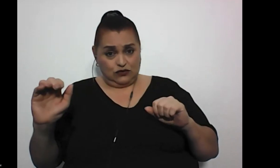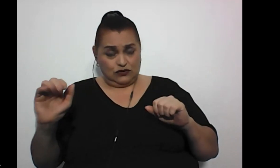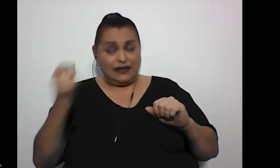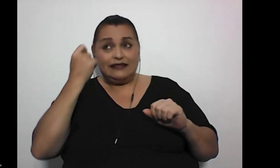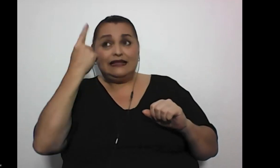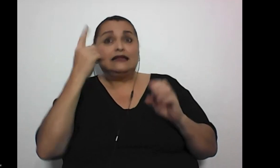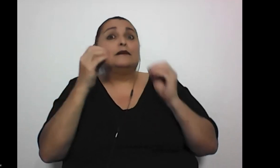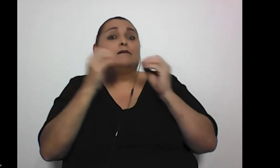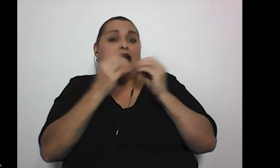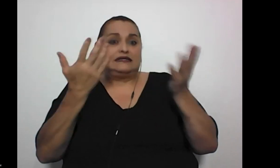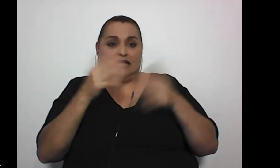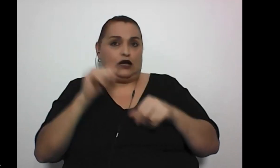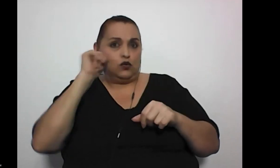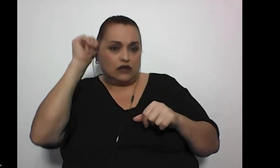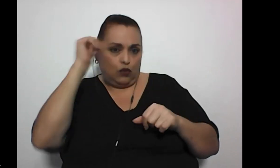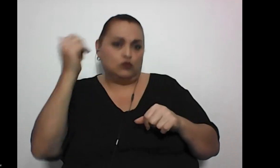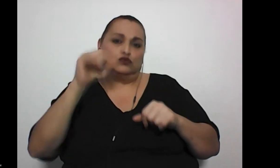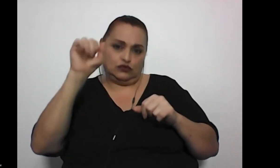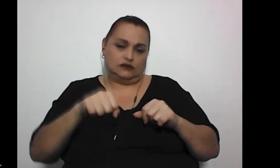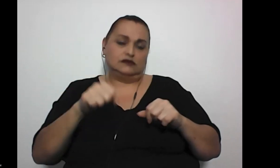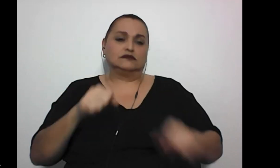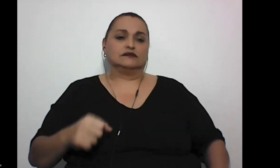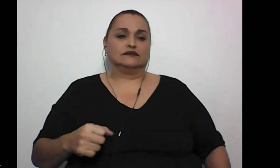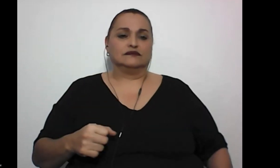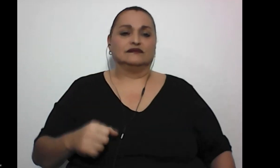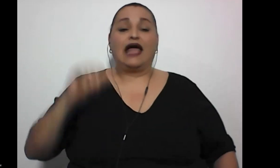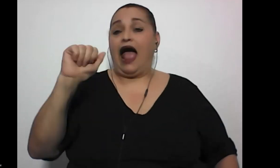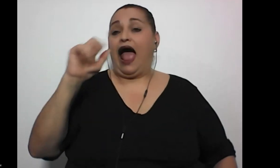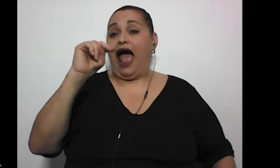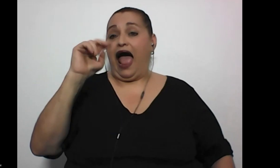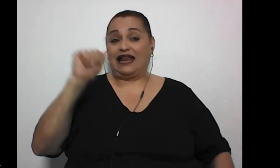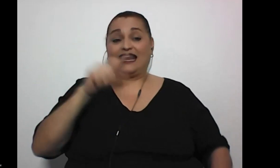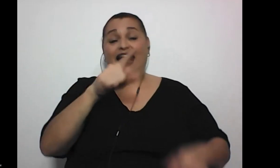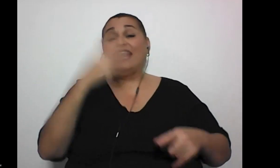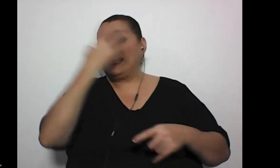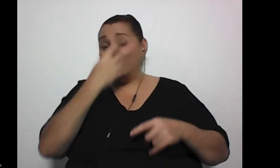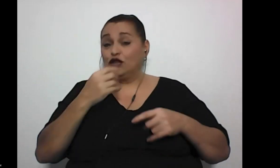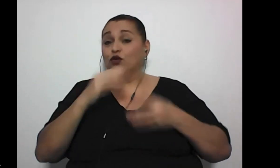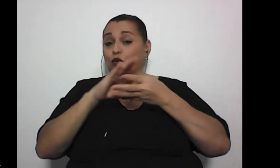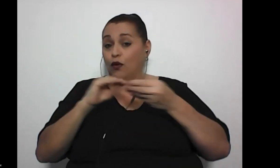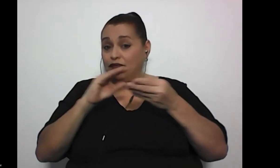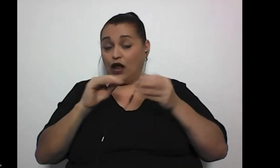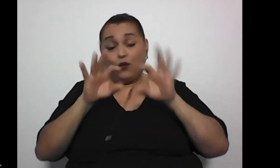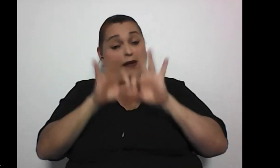entienden más que los adultos Ana qué lindo tu comentario y qué importante tal vez para para